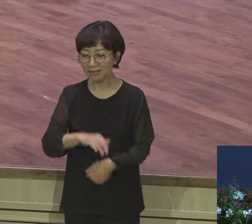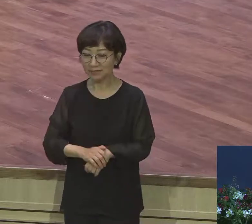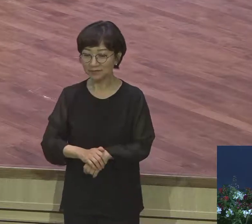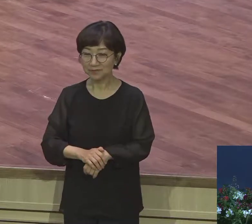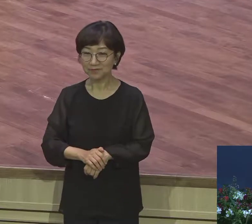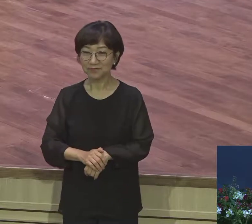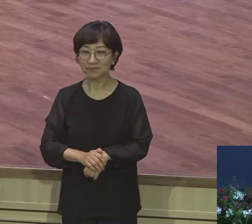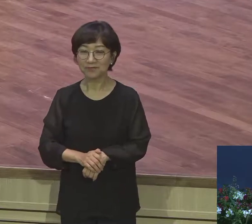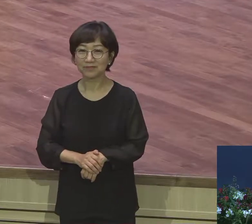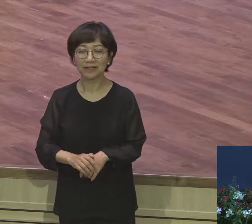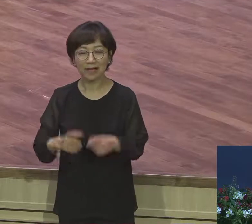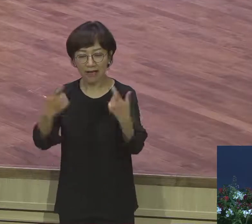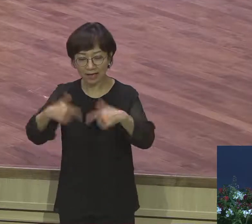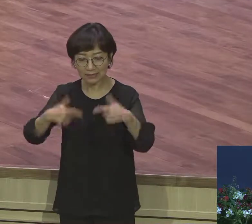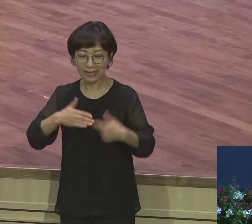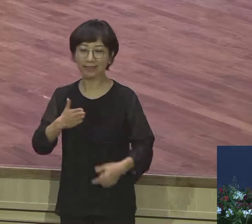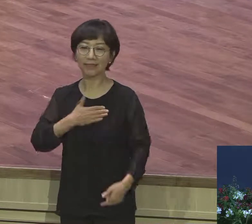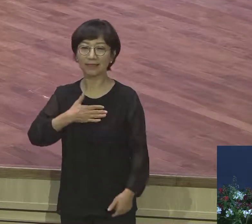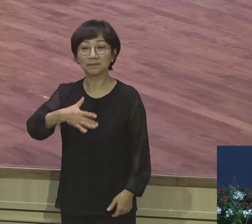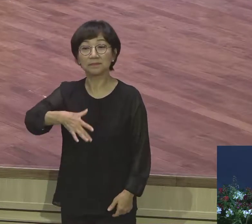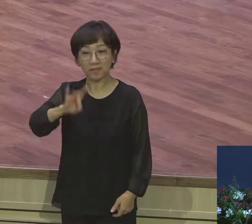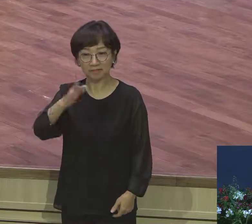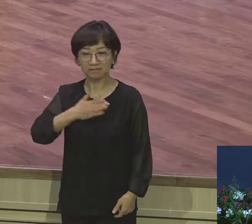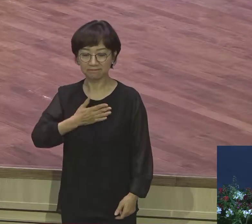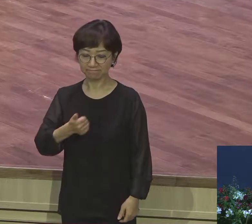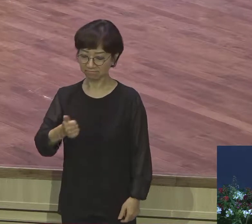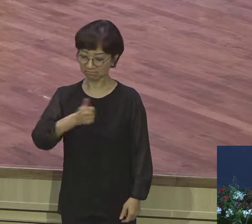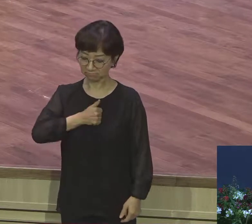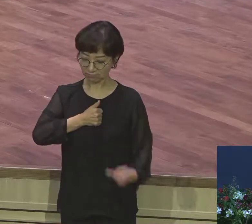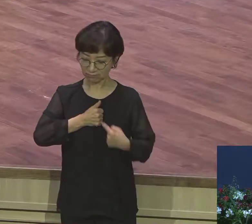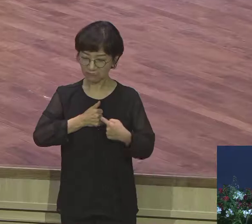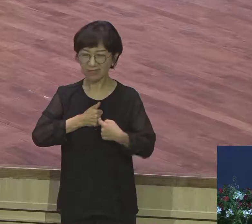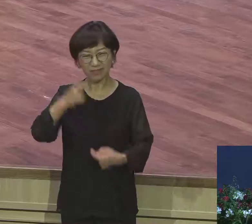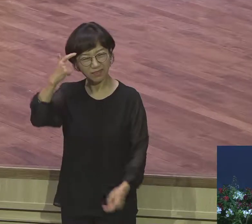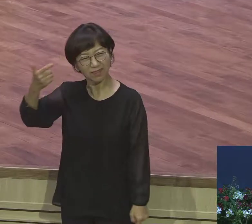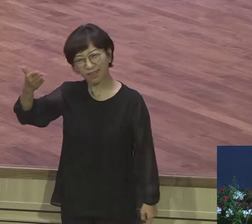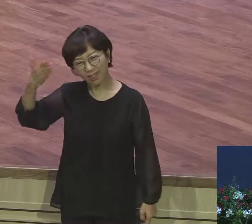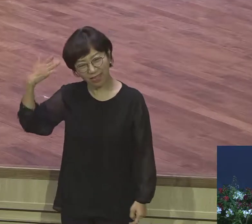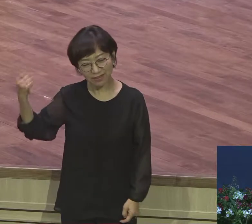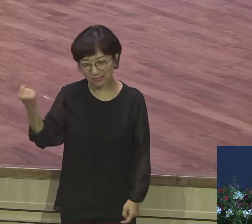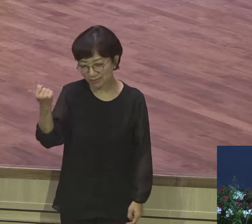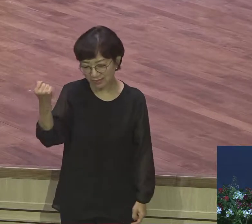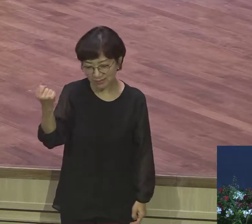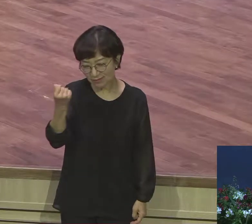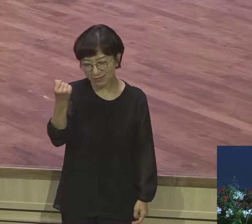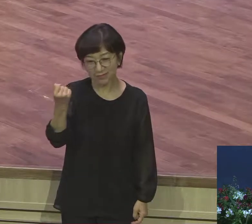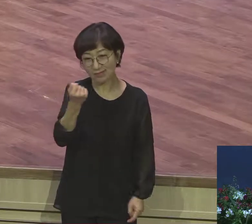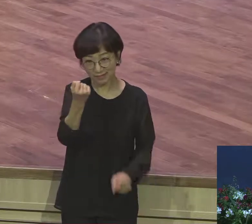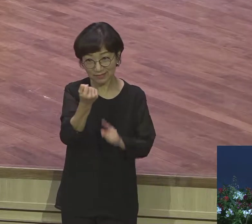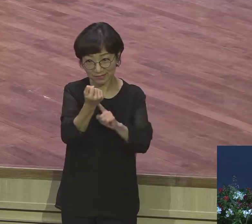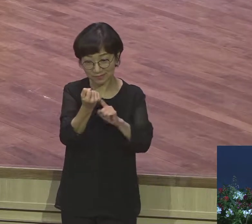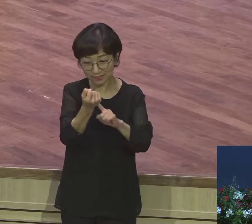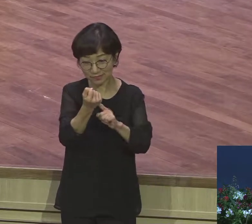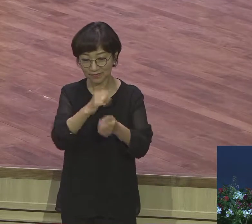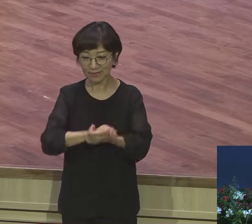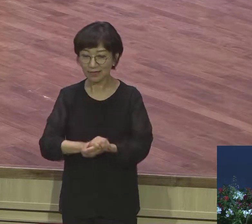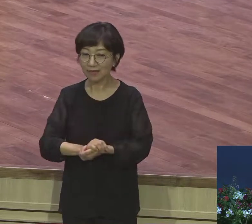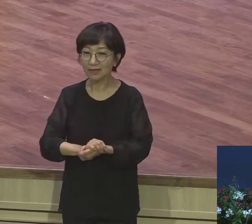신자나 나중심 이게 옛털이에요 그래서 갈라디아 2장 10절에 바울은 예수님 만나서